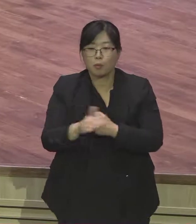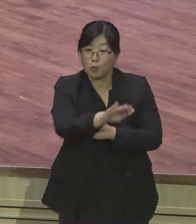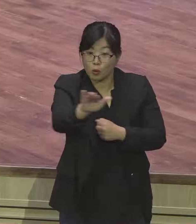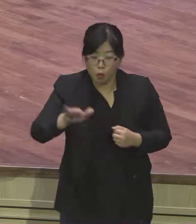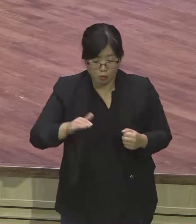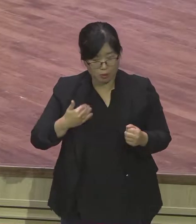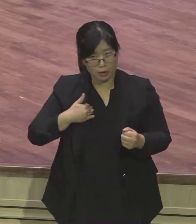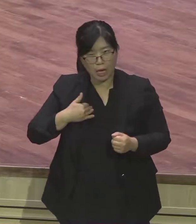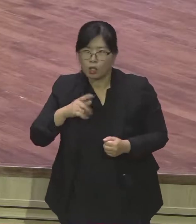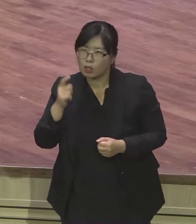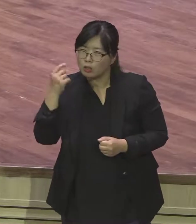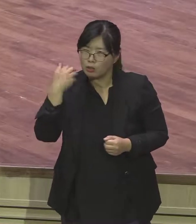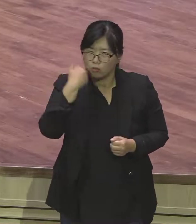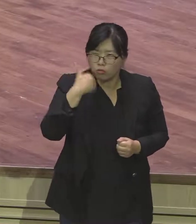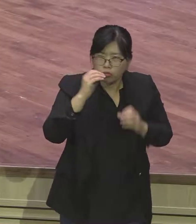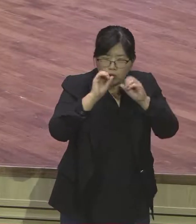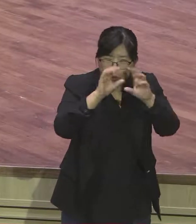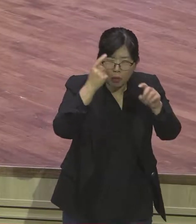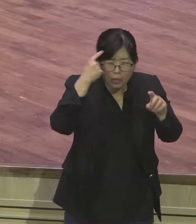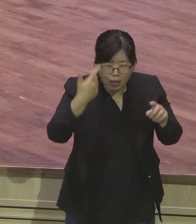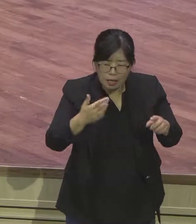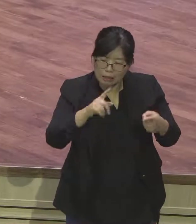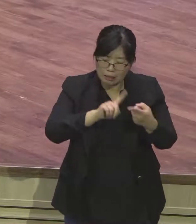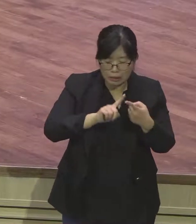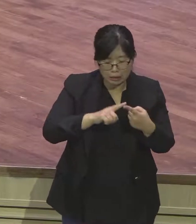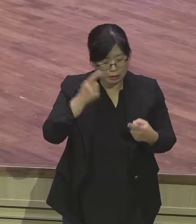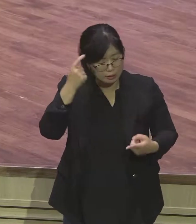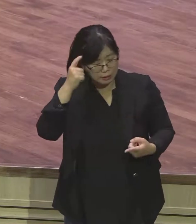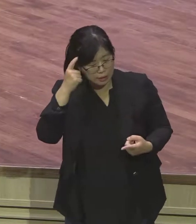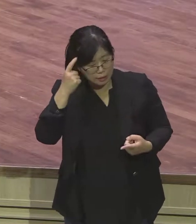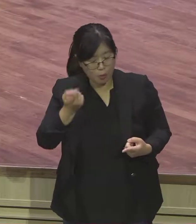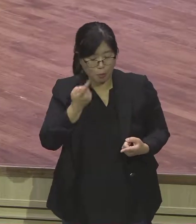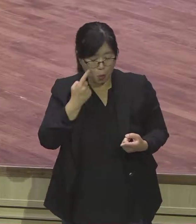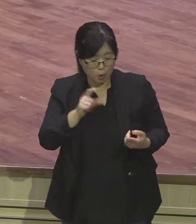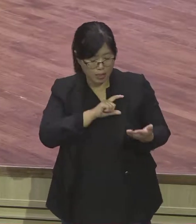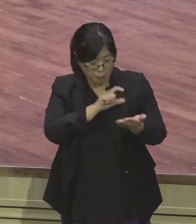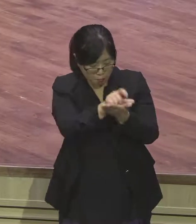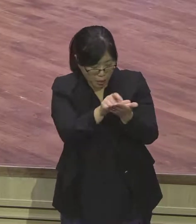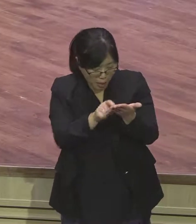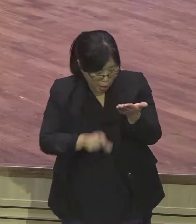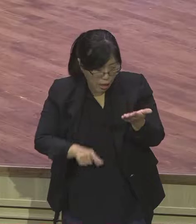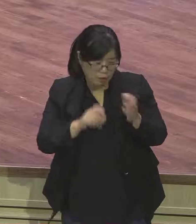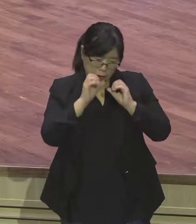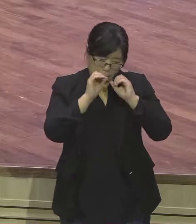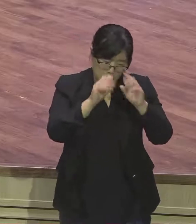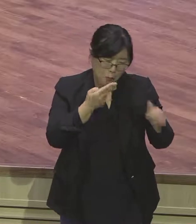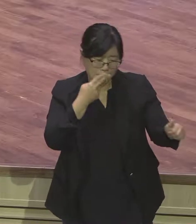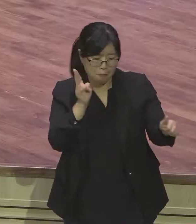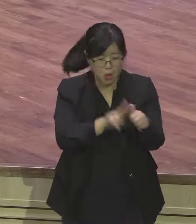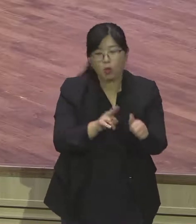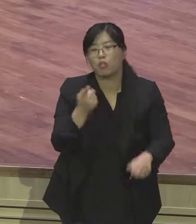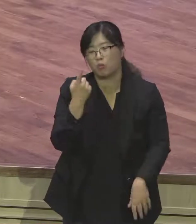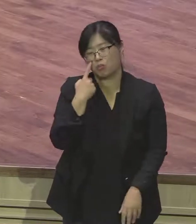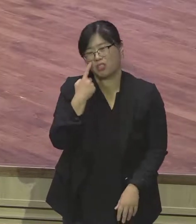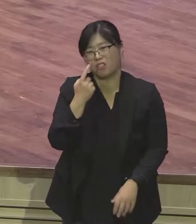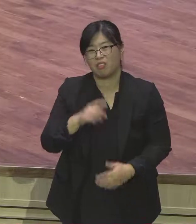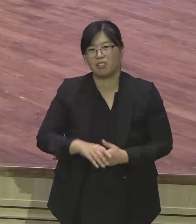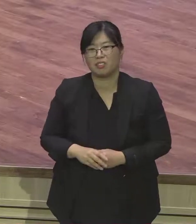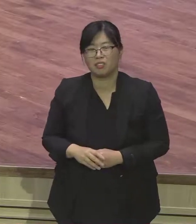삶을 견고하게 지키고 있던 허감 세력 영적 싸움 싸워야 돼요 예수 안 믿어도 잘 살고 있는데